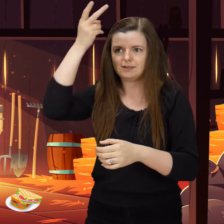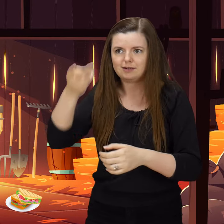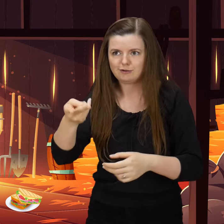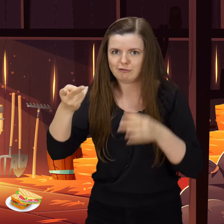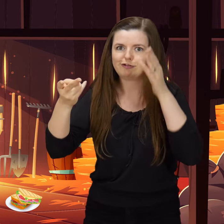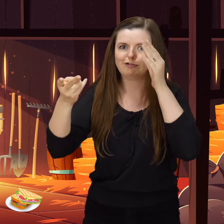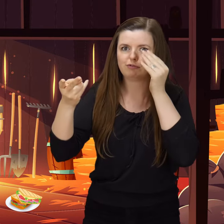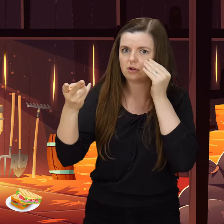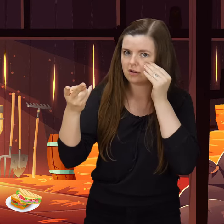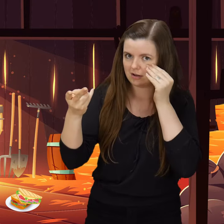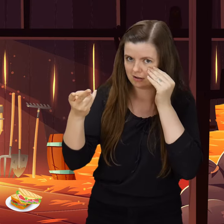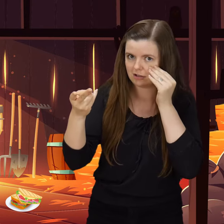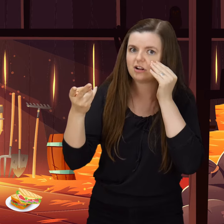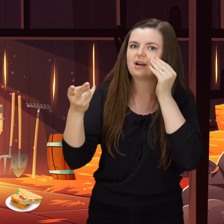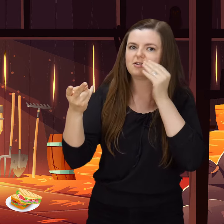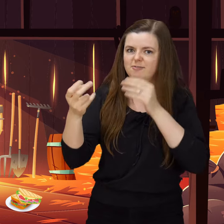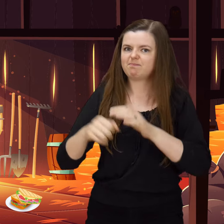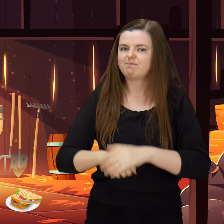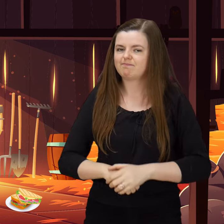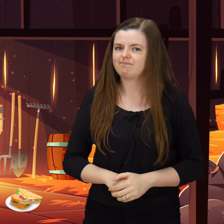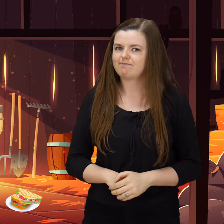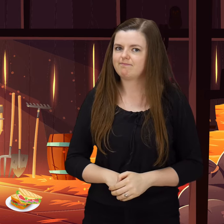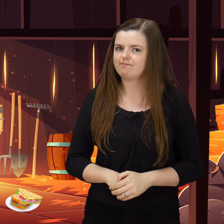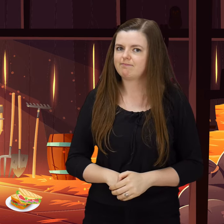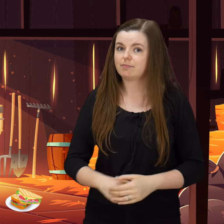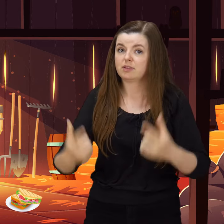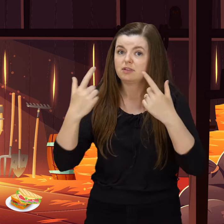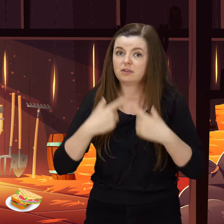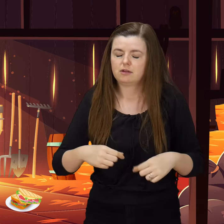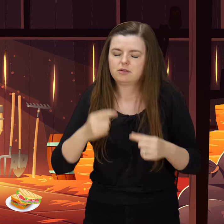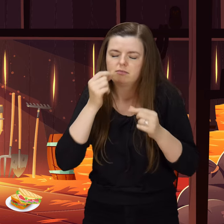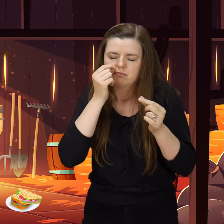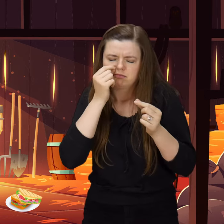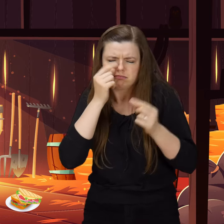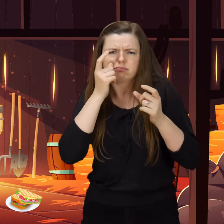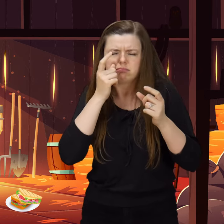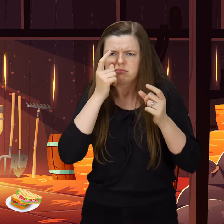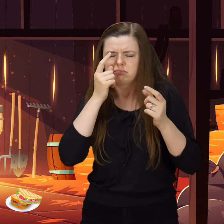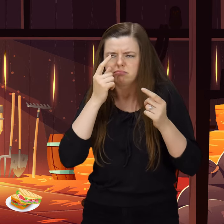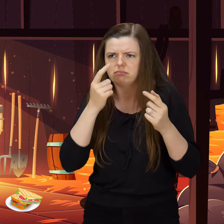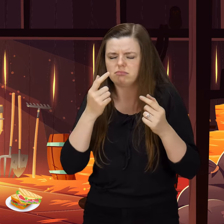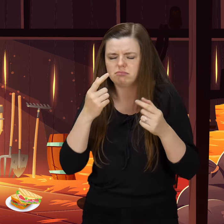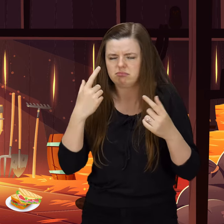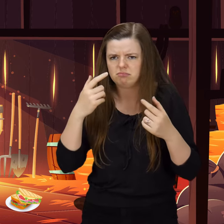gdzieś na sianie. Wtem się budzi niespodzianie,